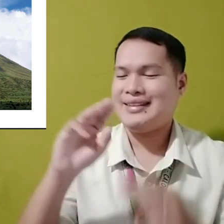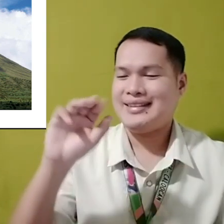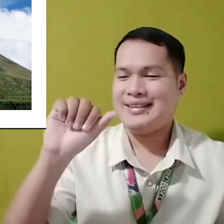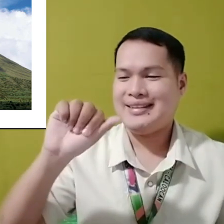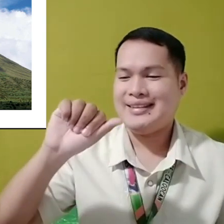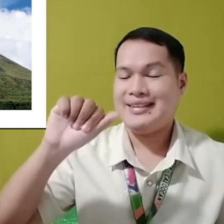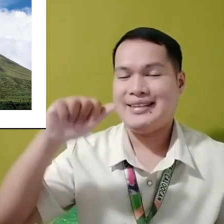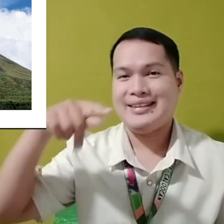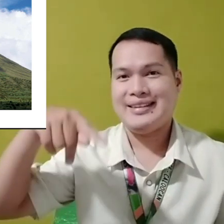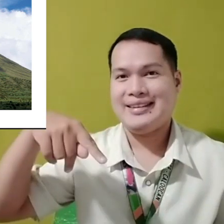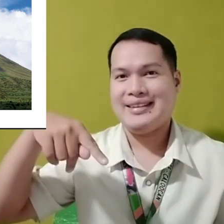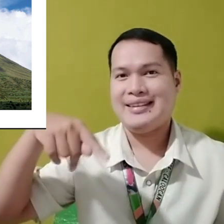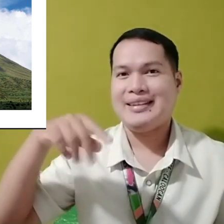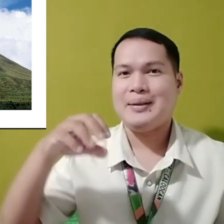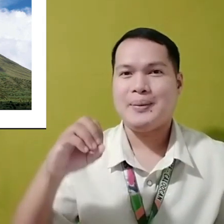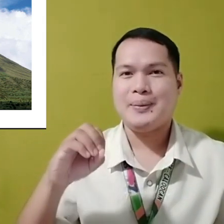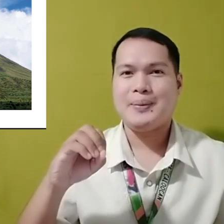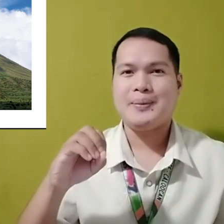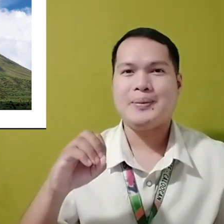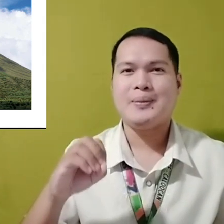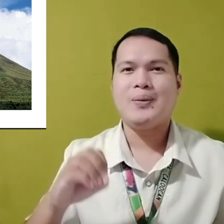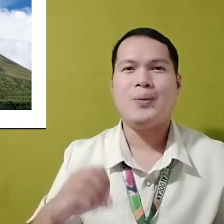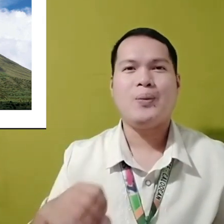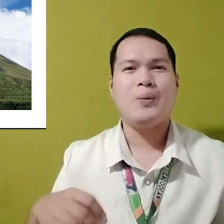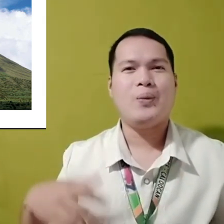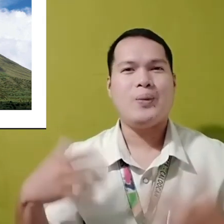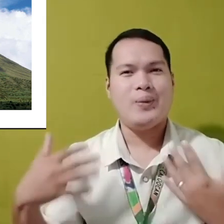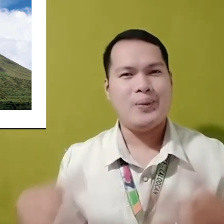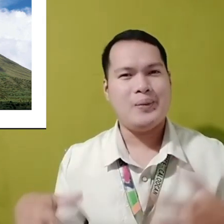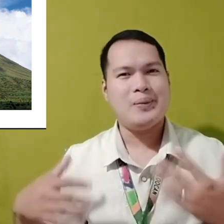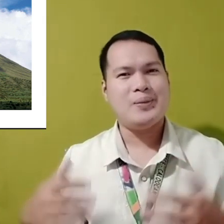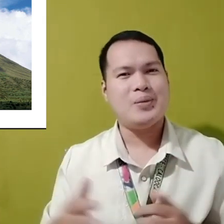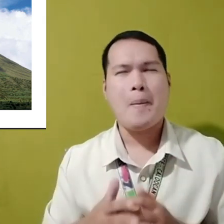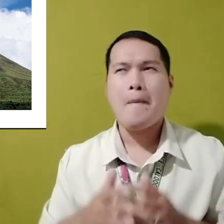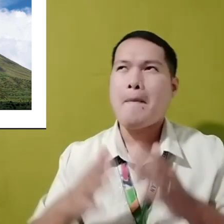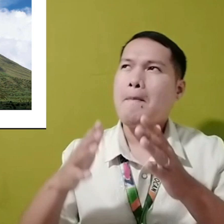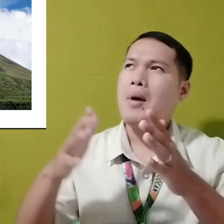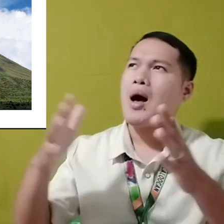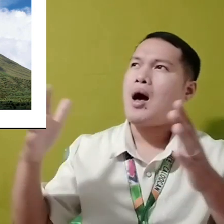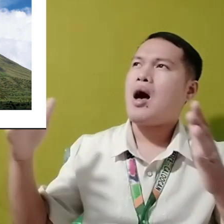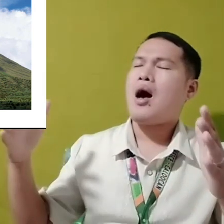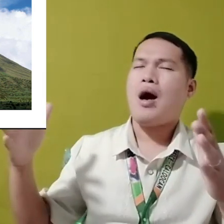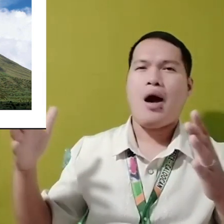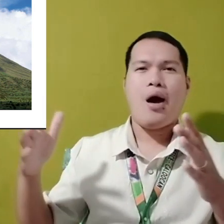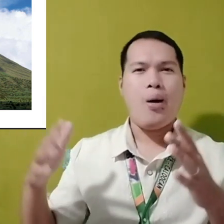Mouth Apo Wow! Mapakalaking bundok!